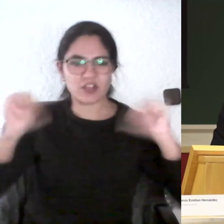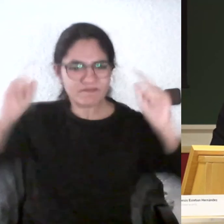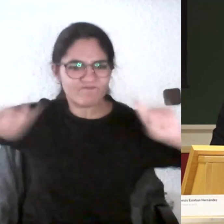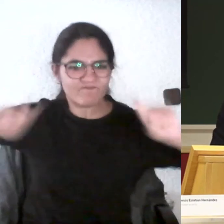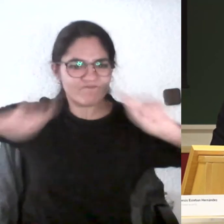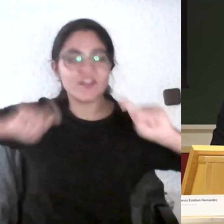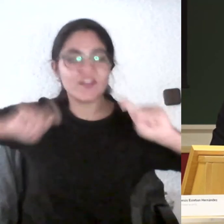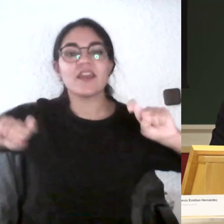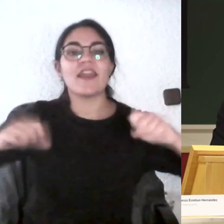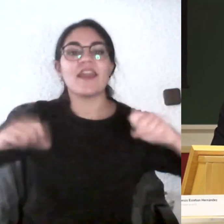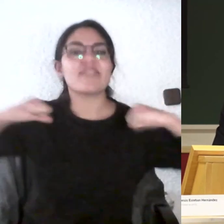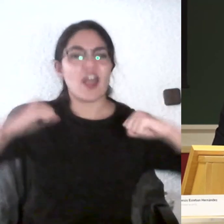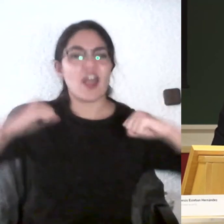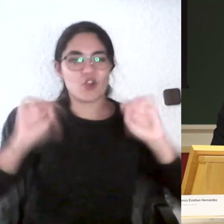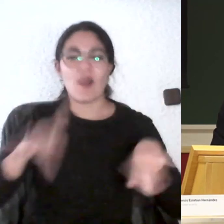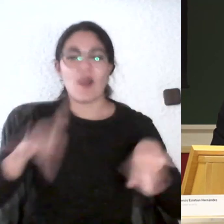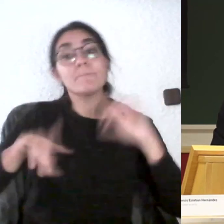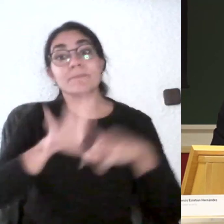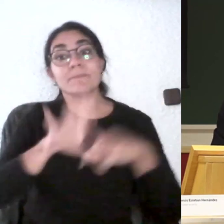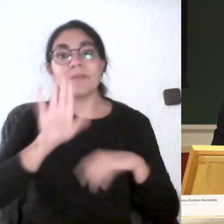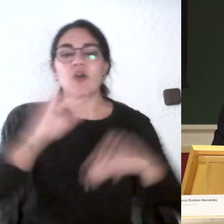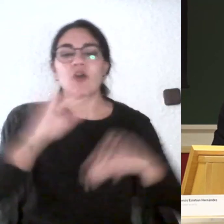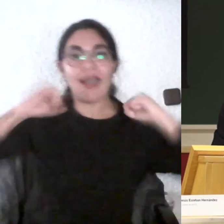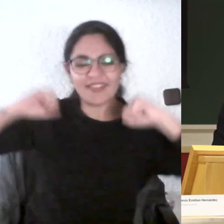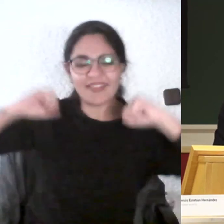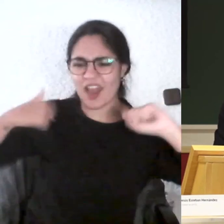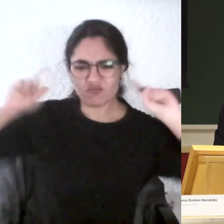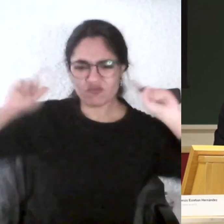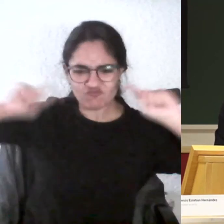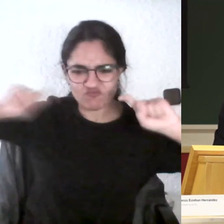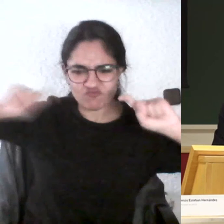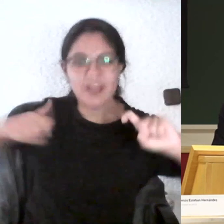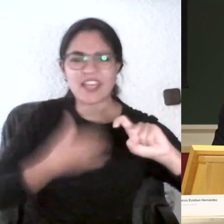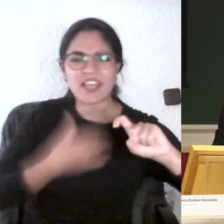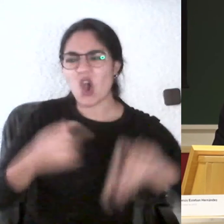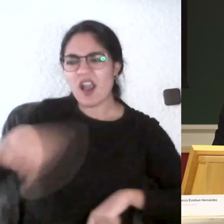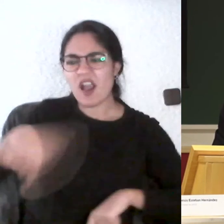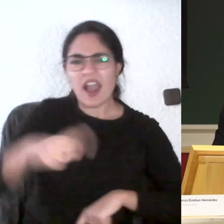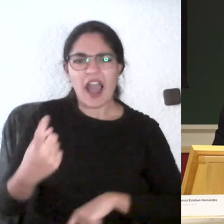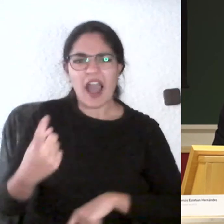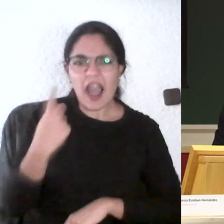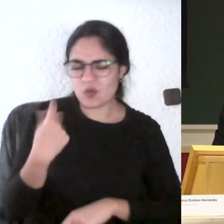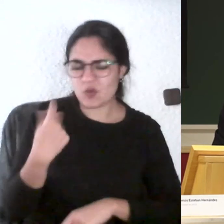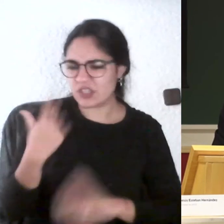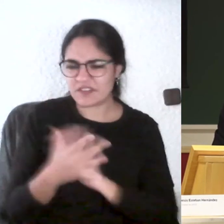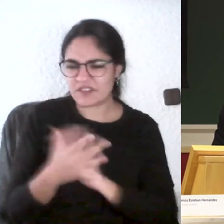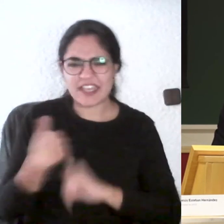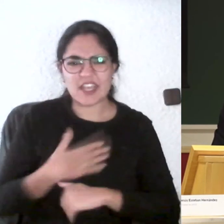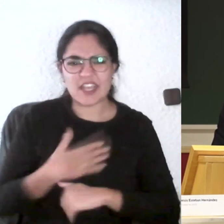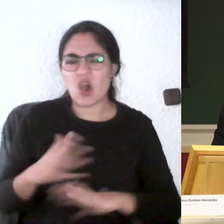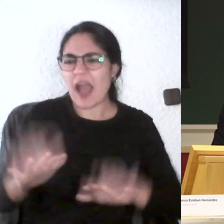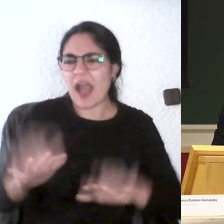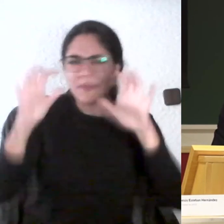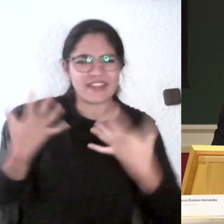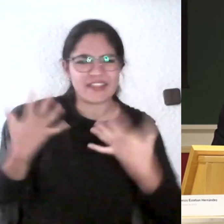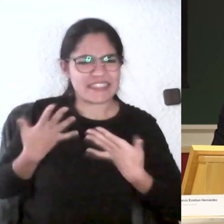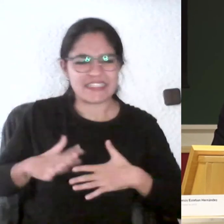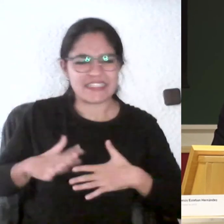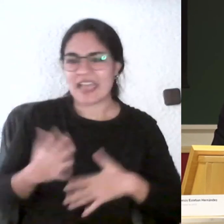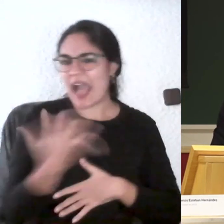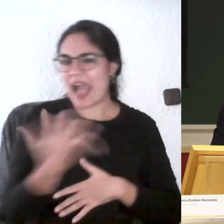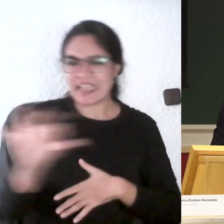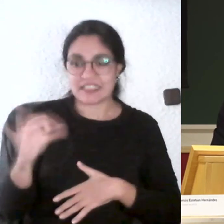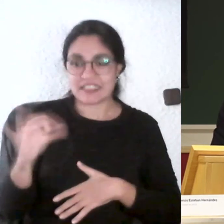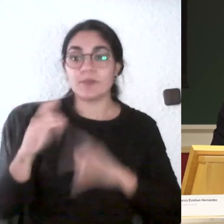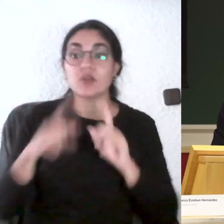entrenamos a nuestros alumnos para que lo hagan lo mejor posible durante el proceso de enseñanza-aprendizaje pero luego somos los